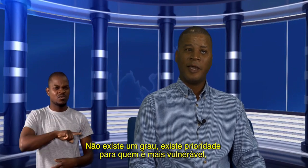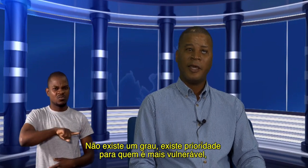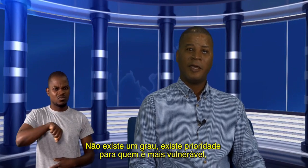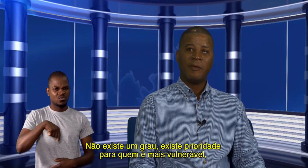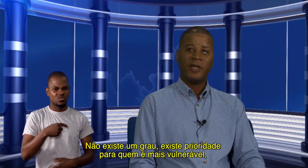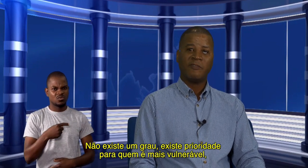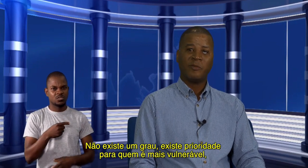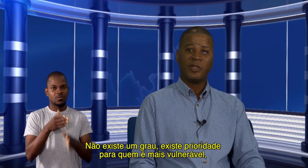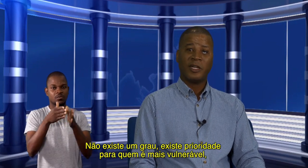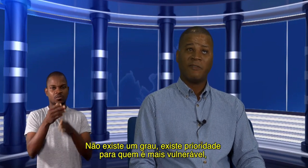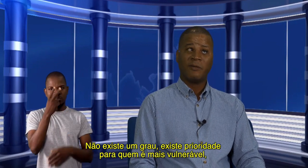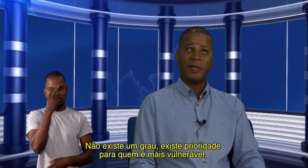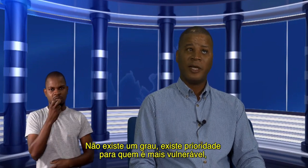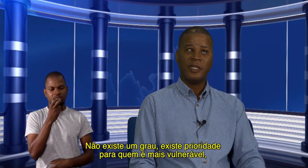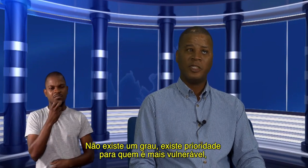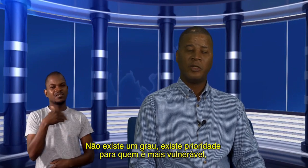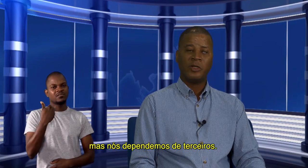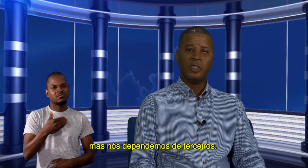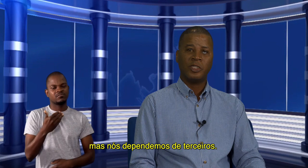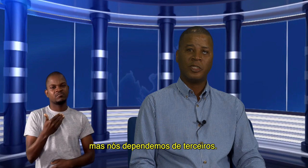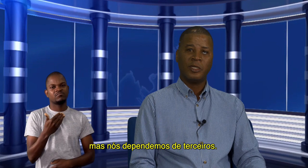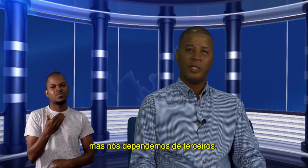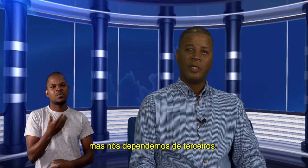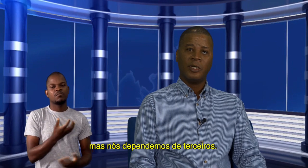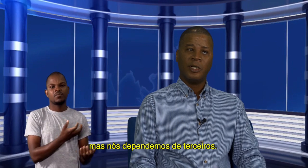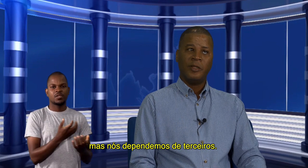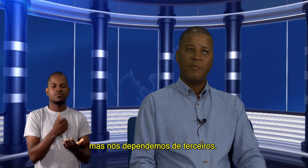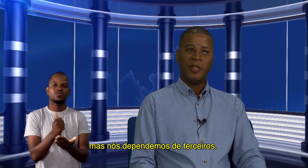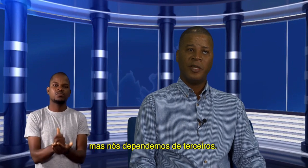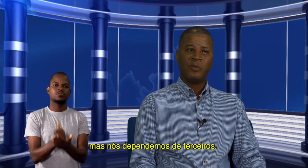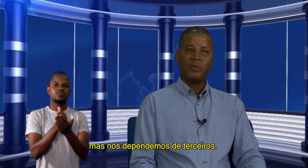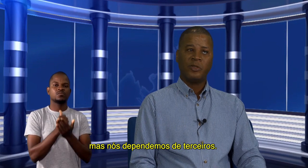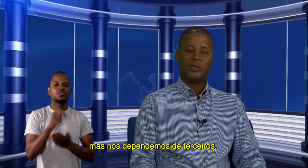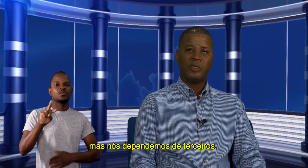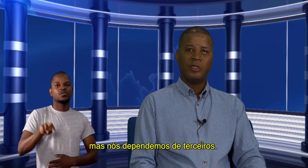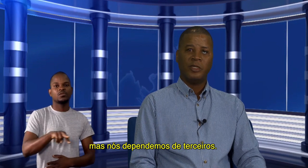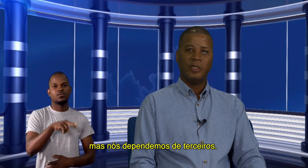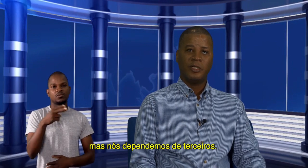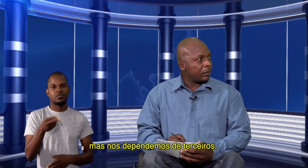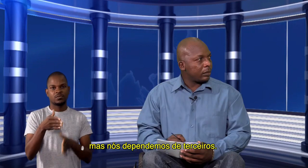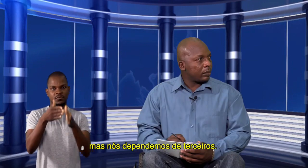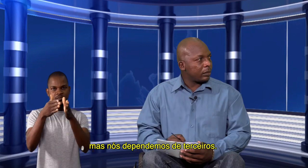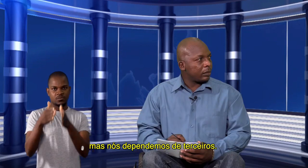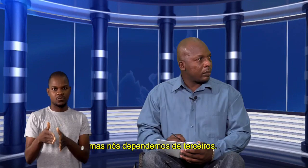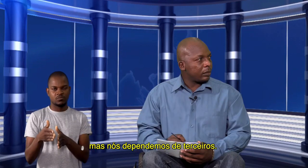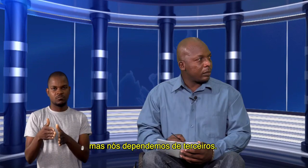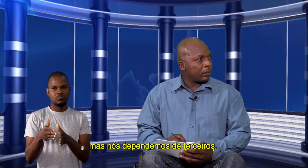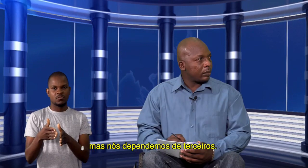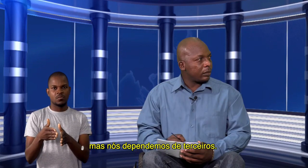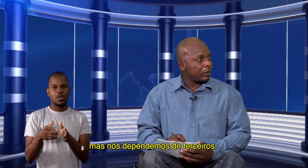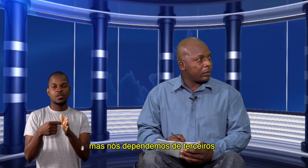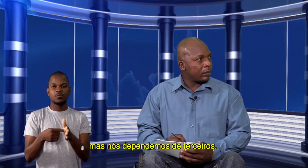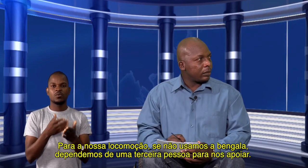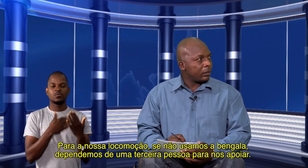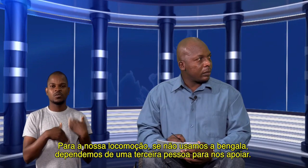é que é mais vulnerável. Mas nós dependemos de terceiros, dependemos